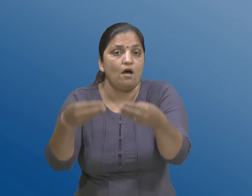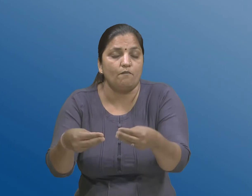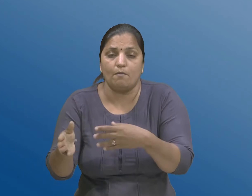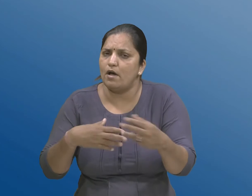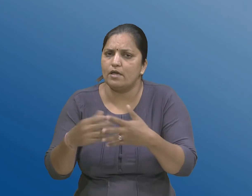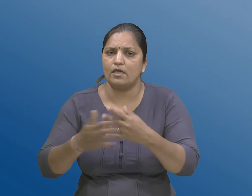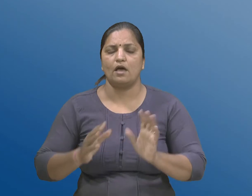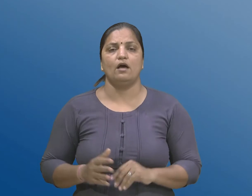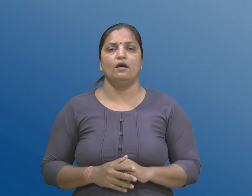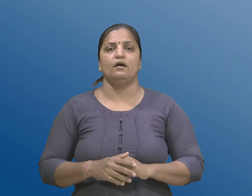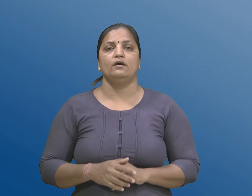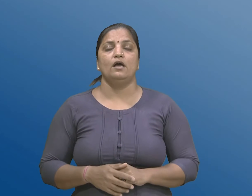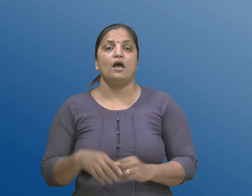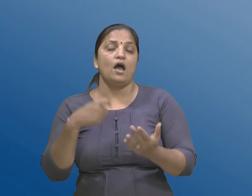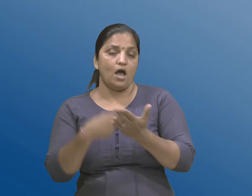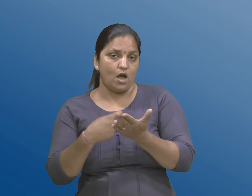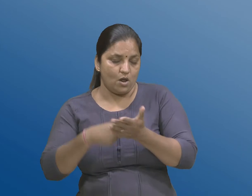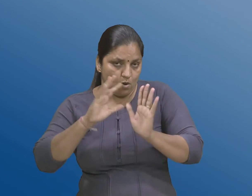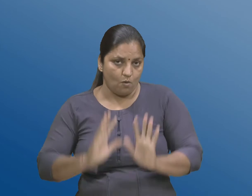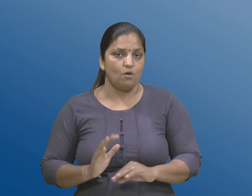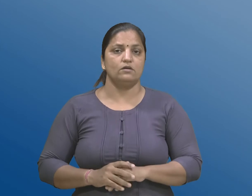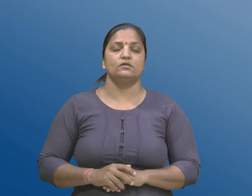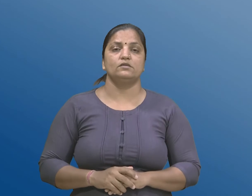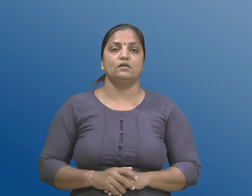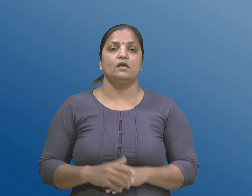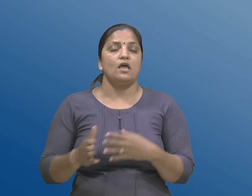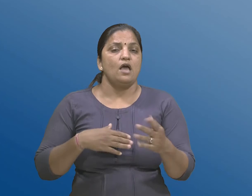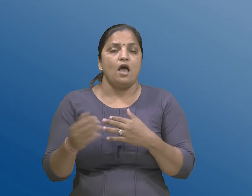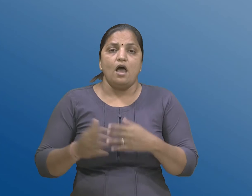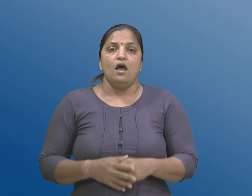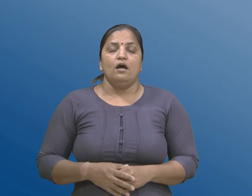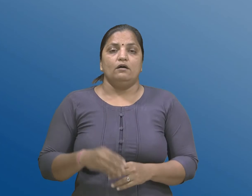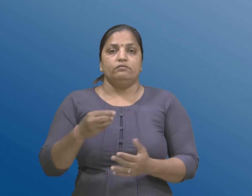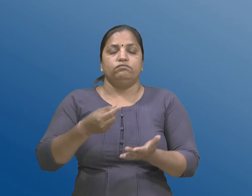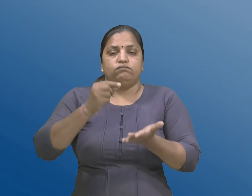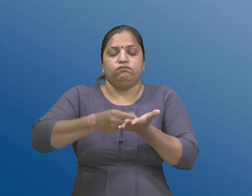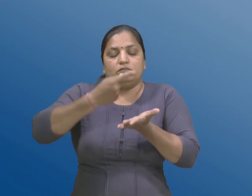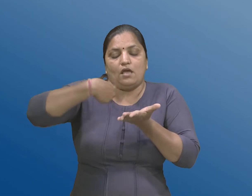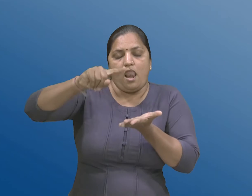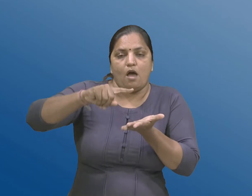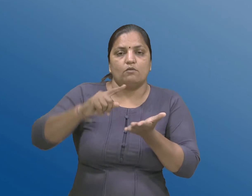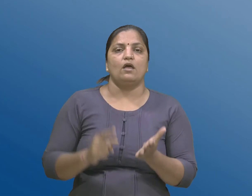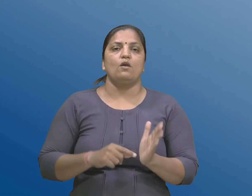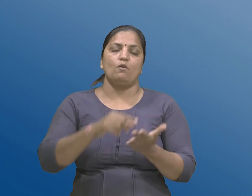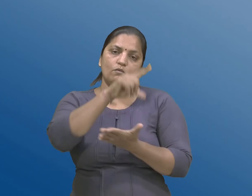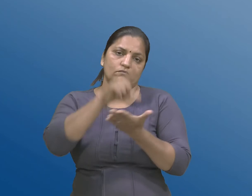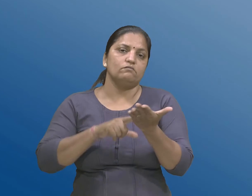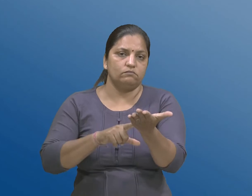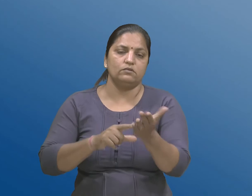आ अधिनियम अथ्वा अन्य कोई आदेश के ते